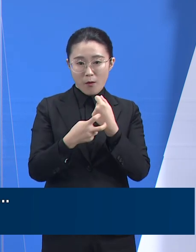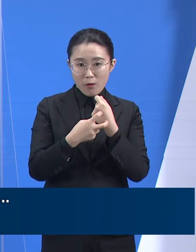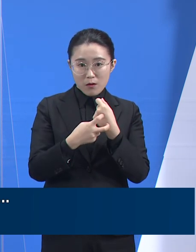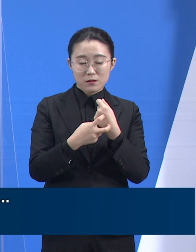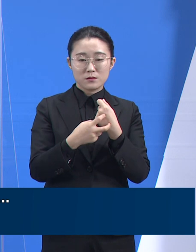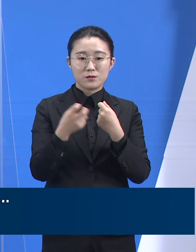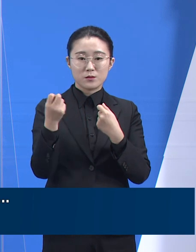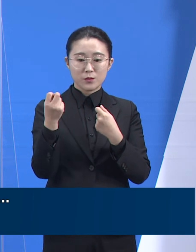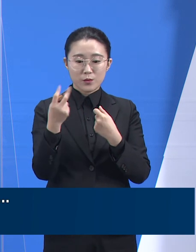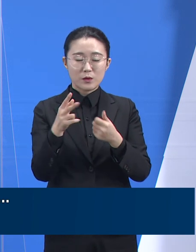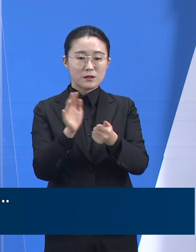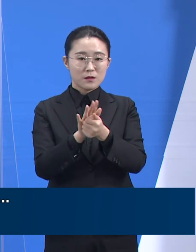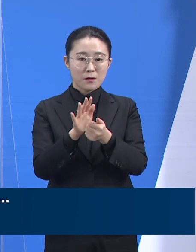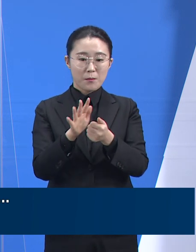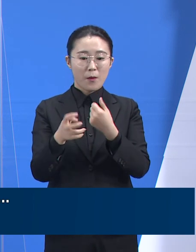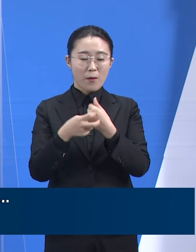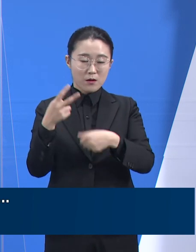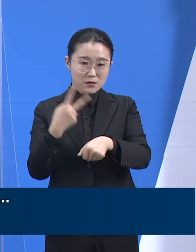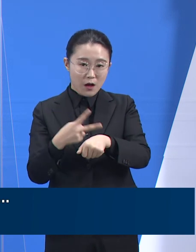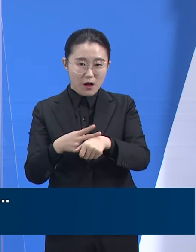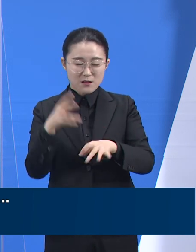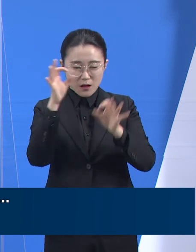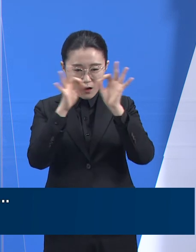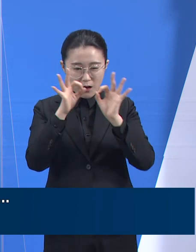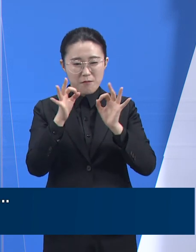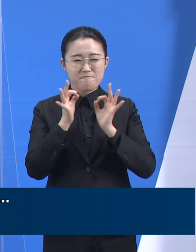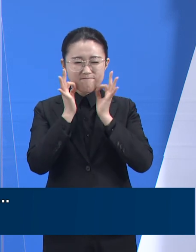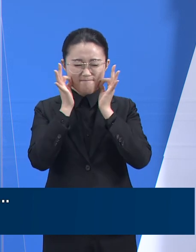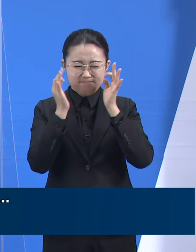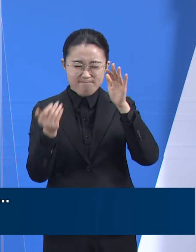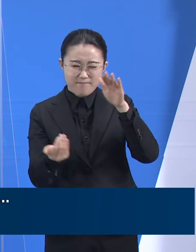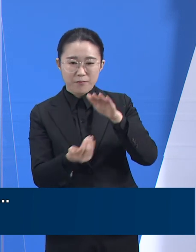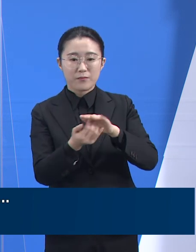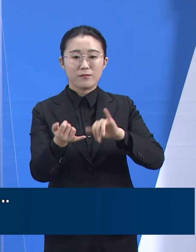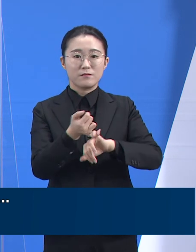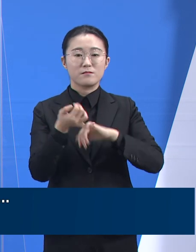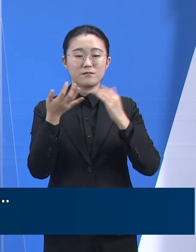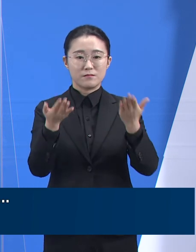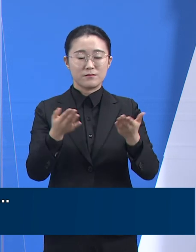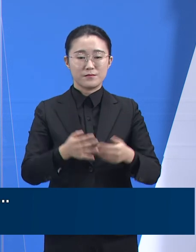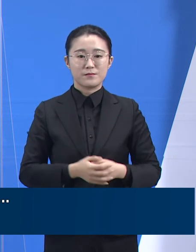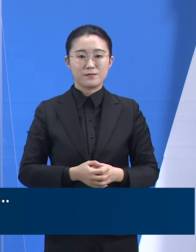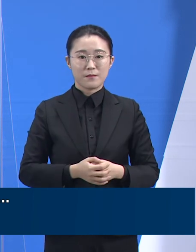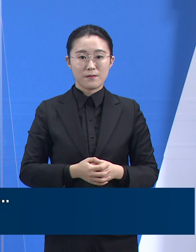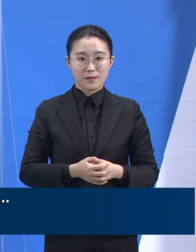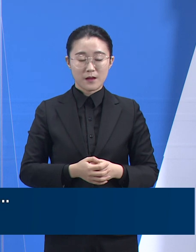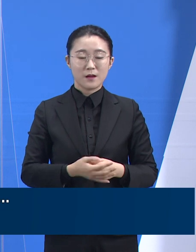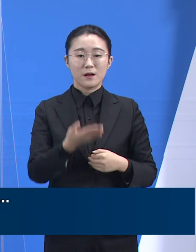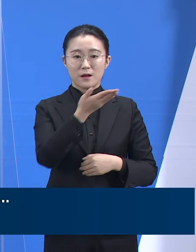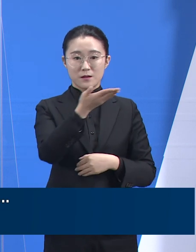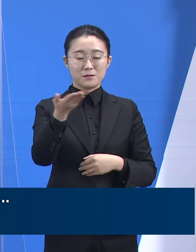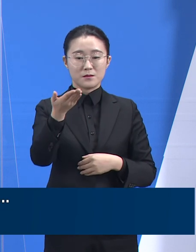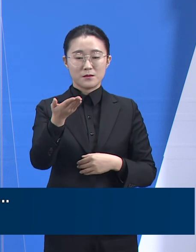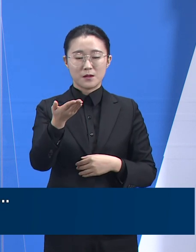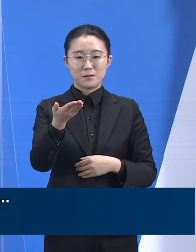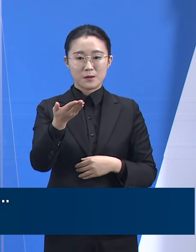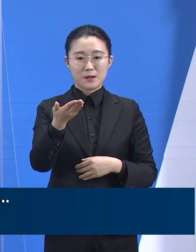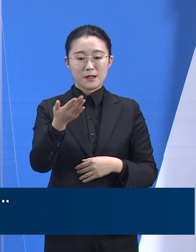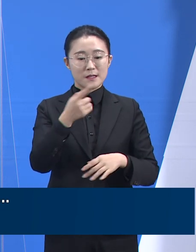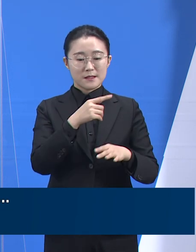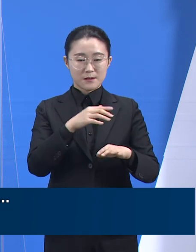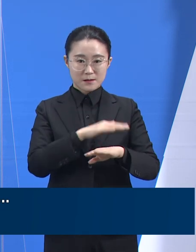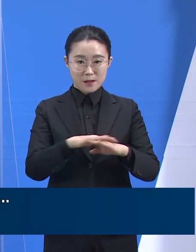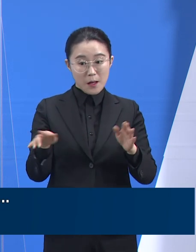여러분께서도 정부와 지자체의 감염병 관리 계획을 믿고 따라주시기 바라며 개인 방역수칙 또한